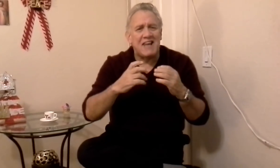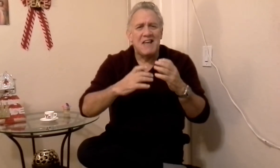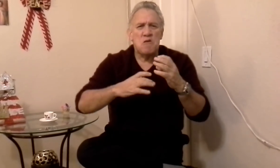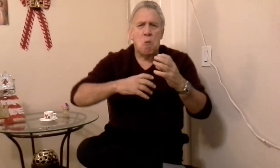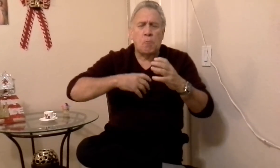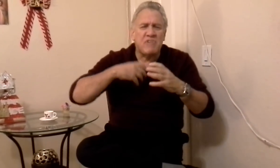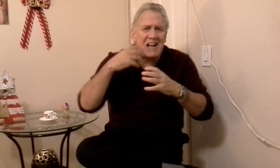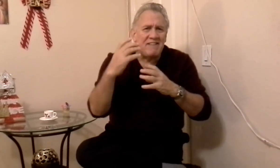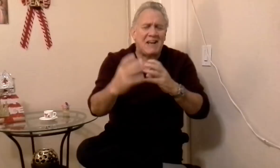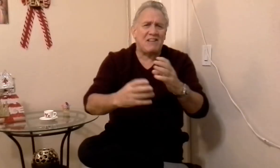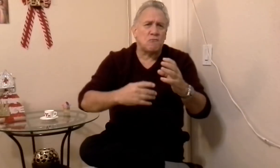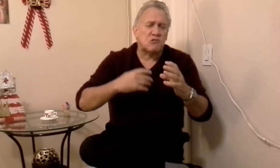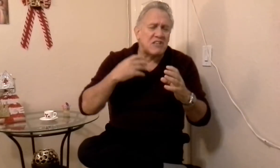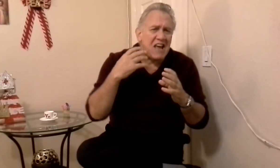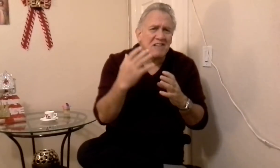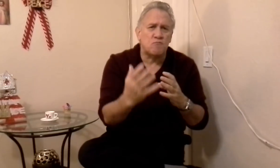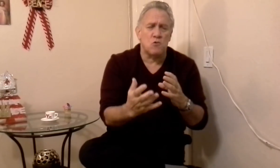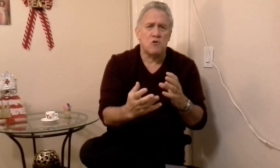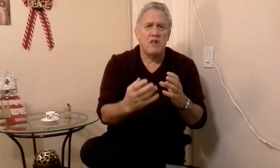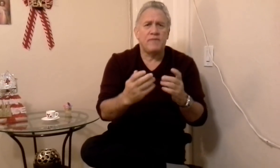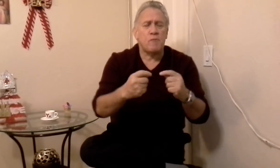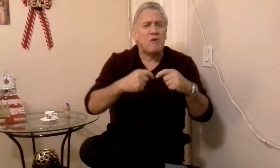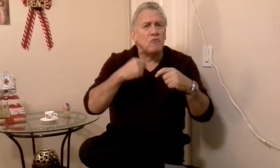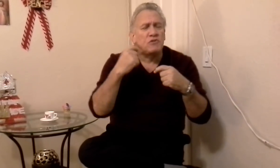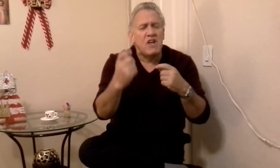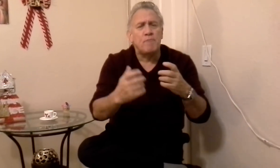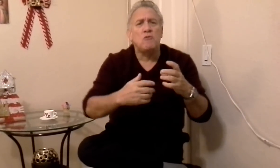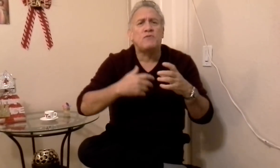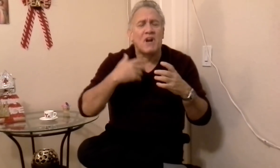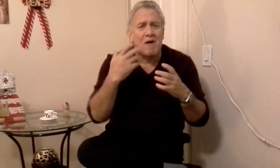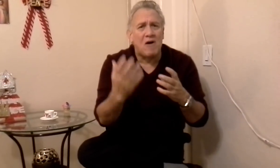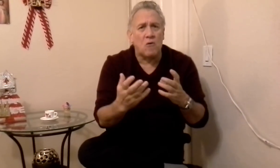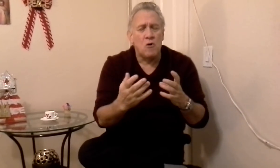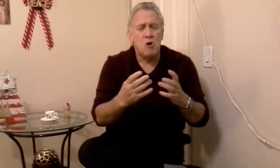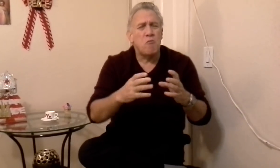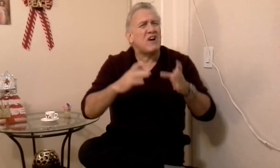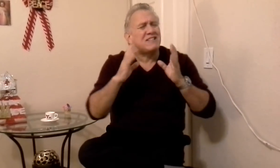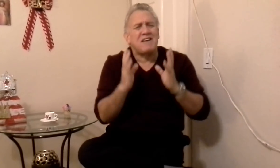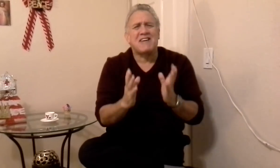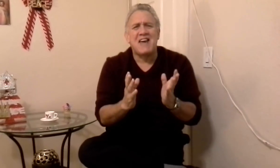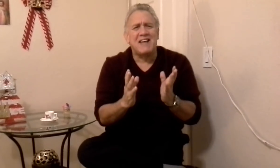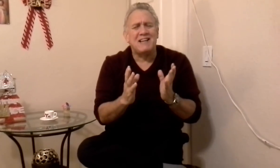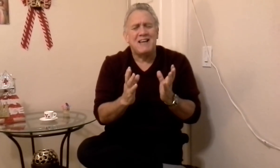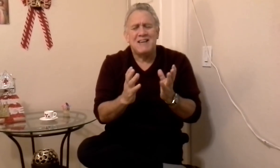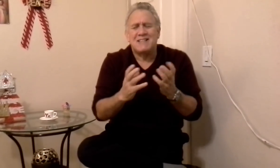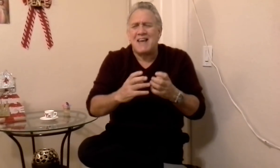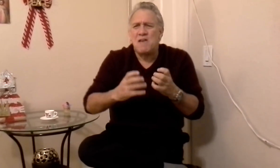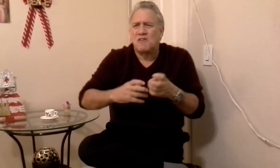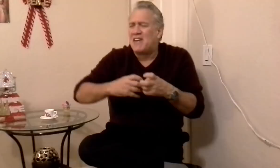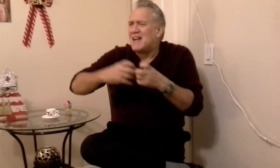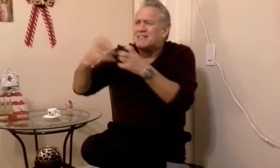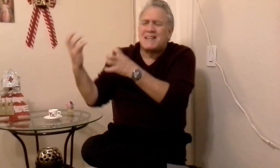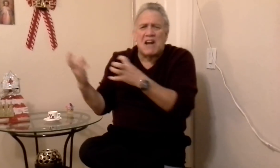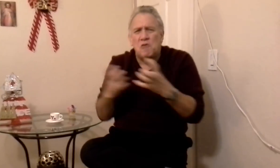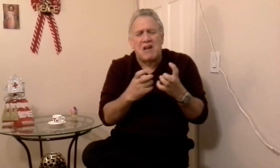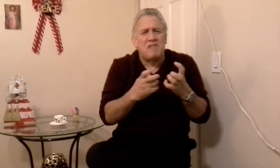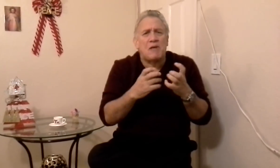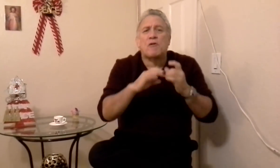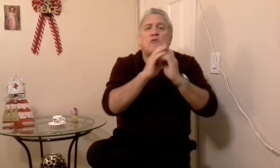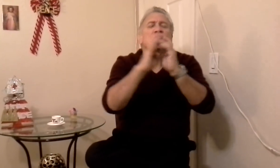pierde el entusiasmo, después de un tiempo, un trabajo, porque se quieren, ellos quieren hacer algo en la vida, pero no